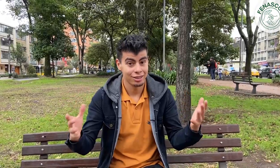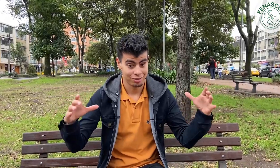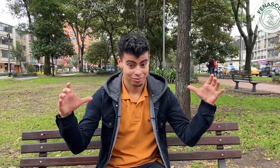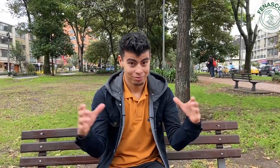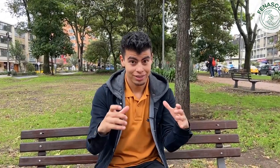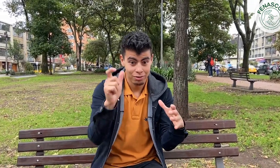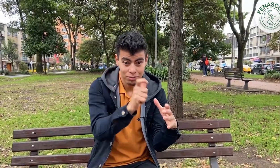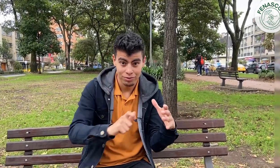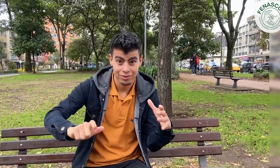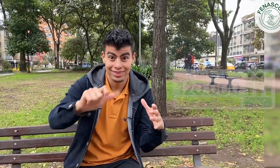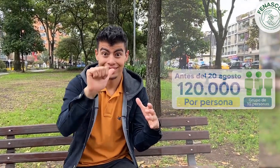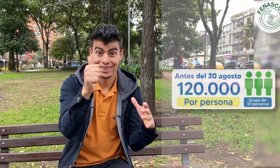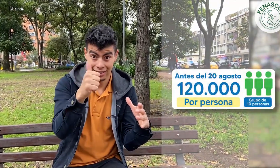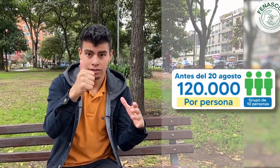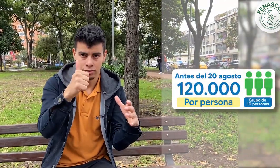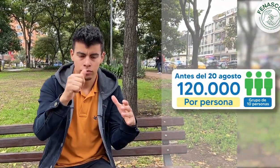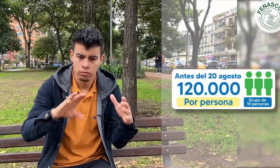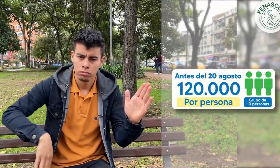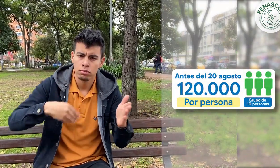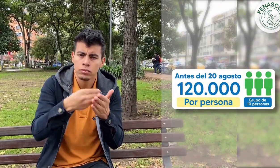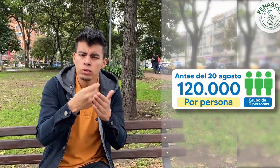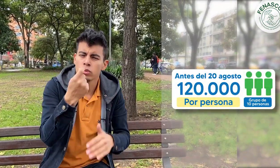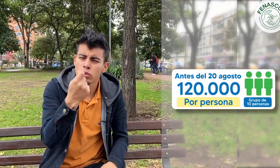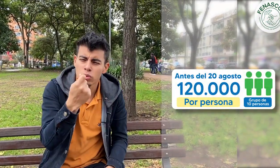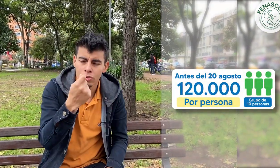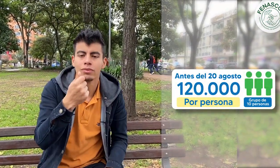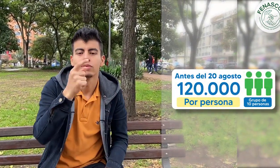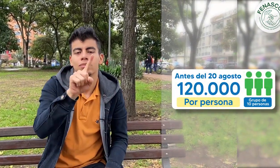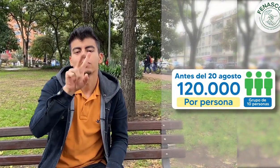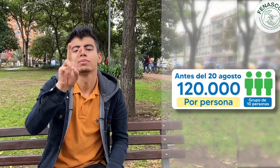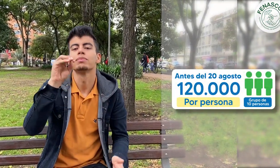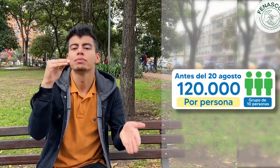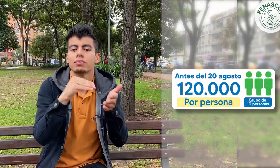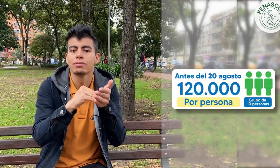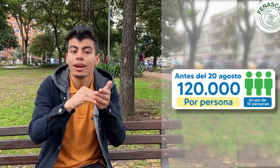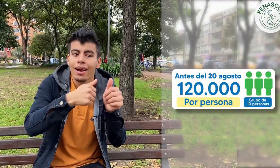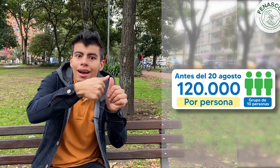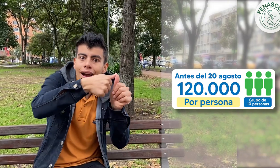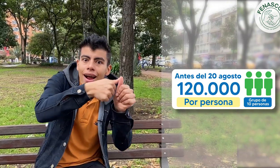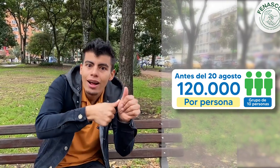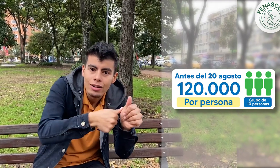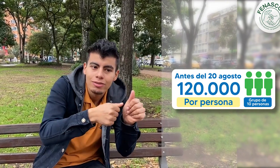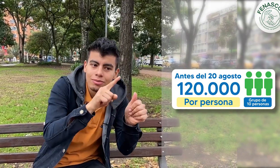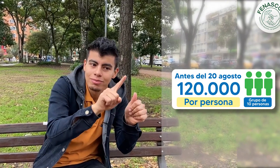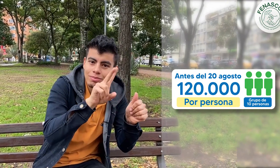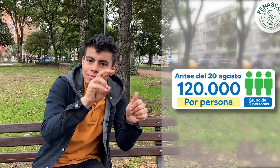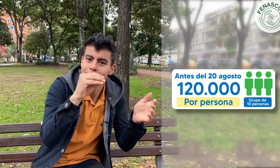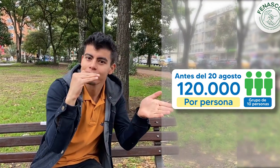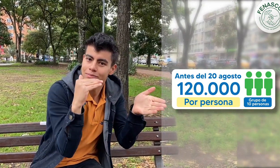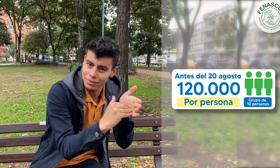Lo que en realidad pasa es que para el grupo de 10 personas cada integrante paga 120.000 pesos